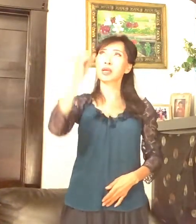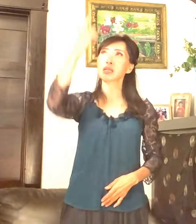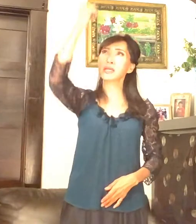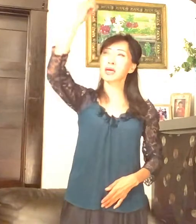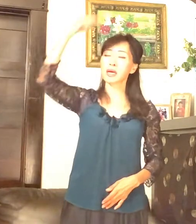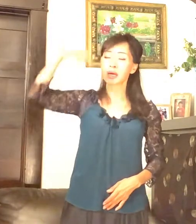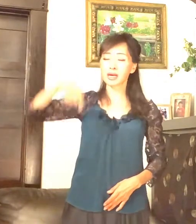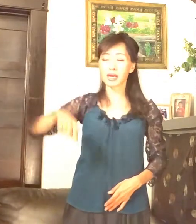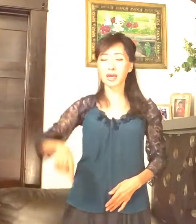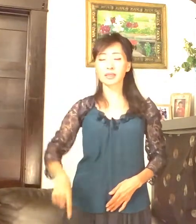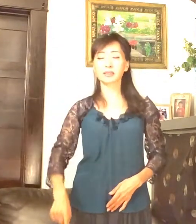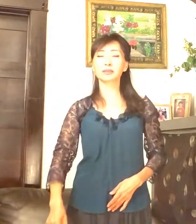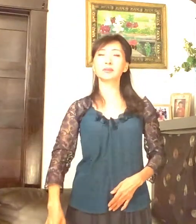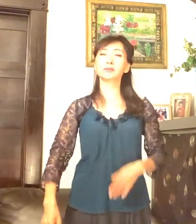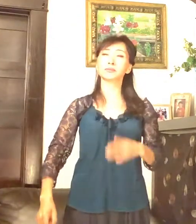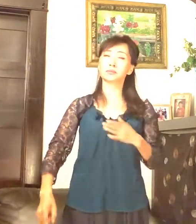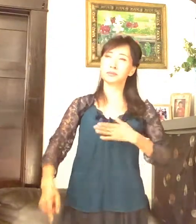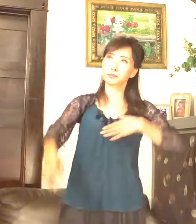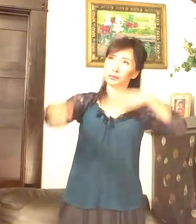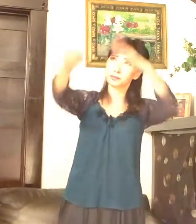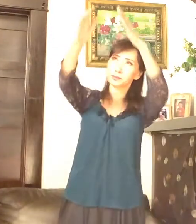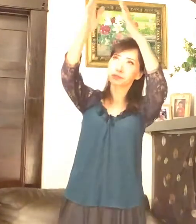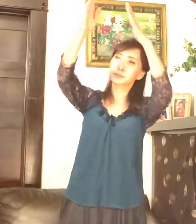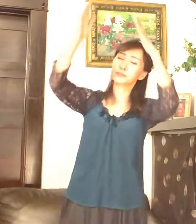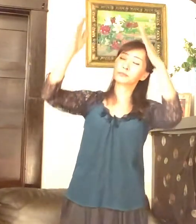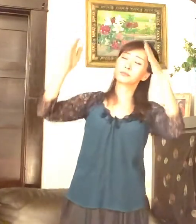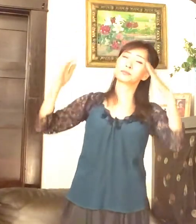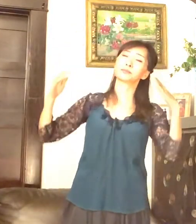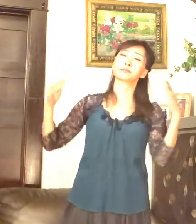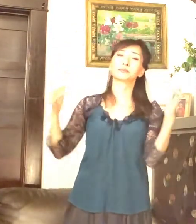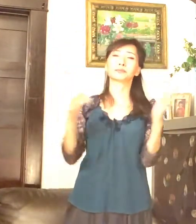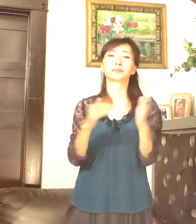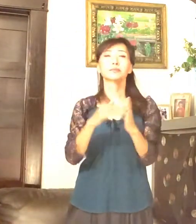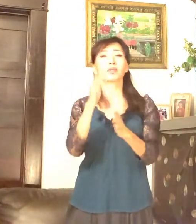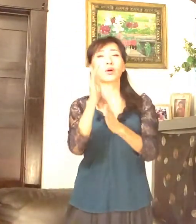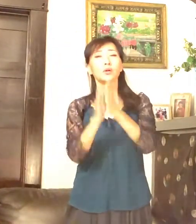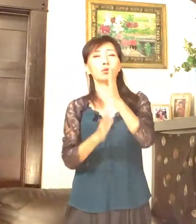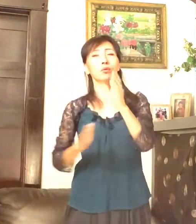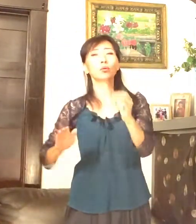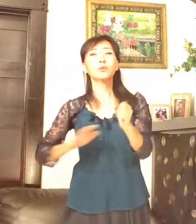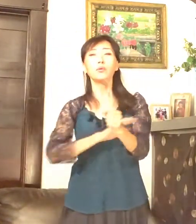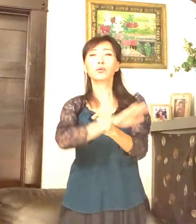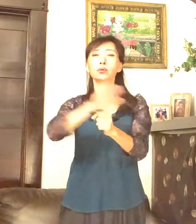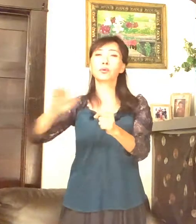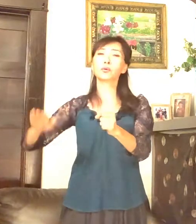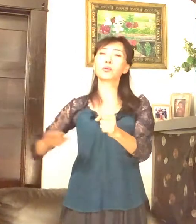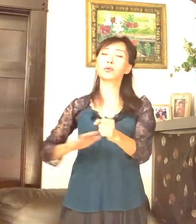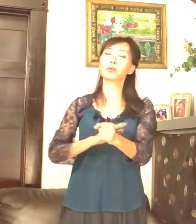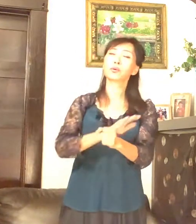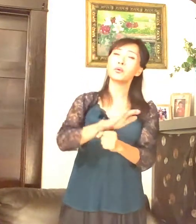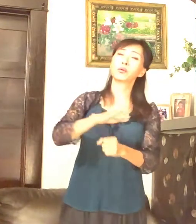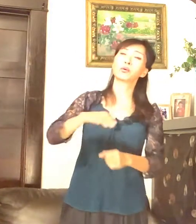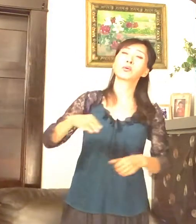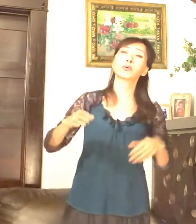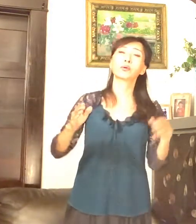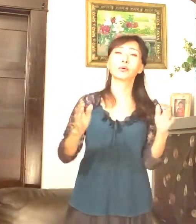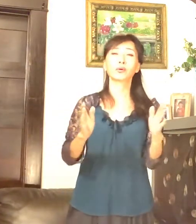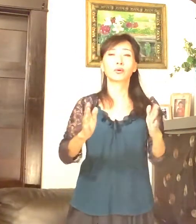향한 끝없는 사랑 넓고 크고